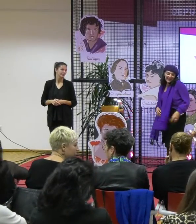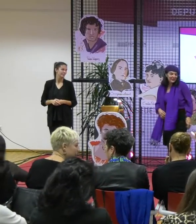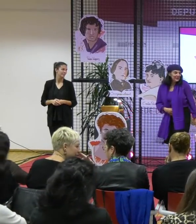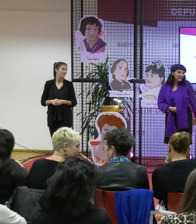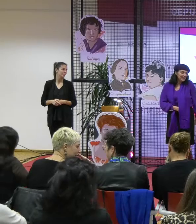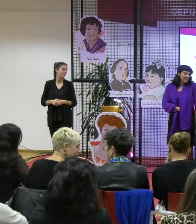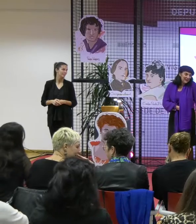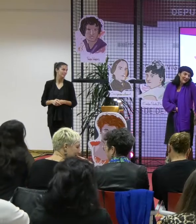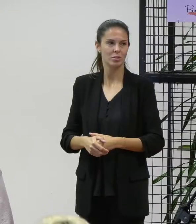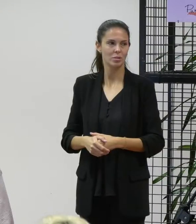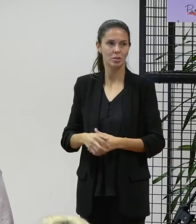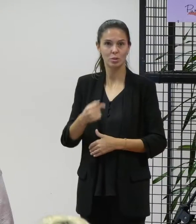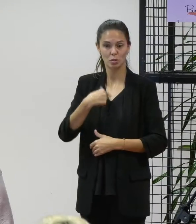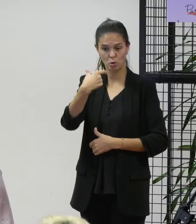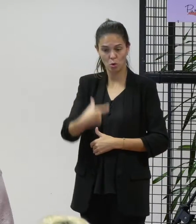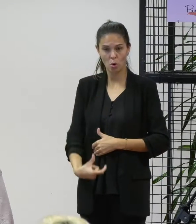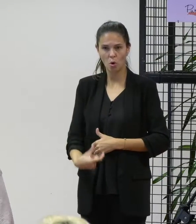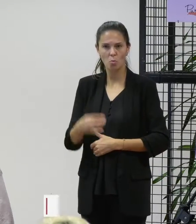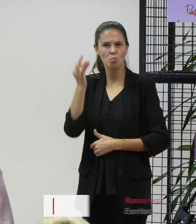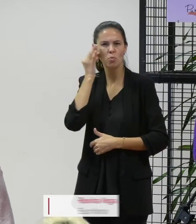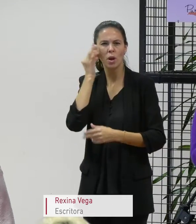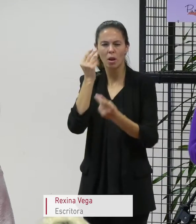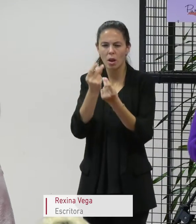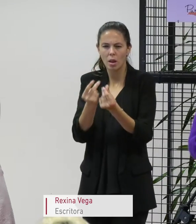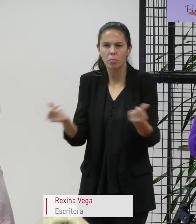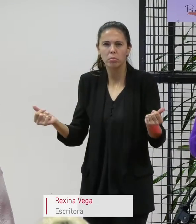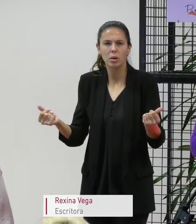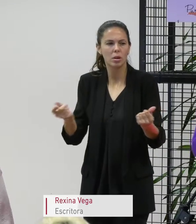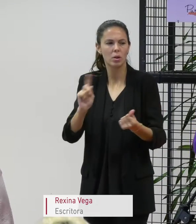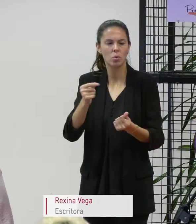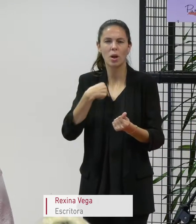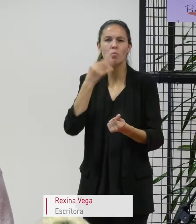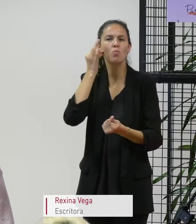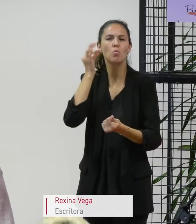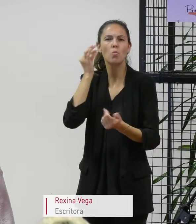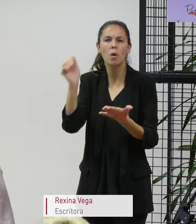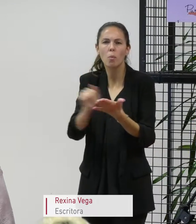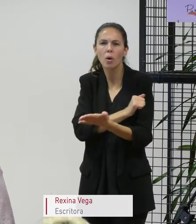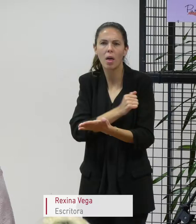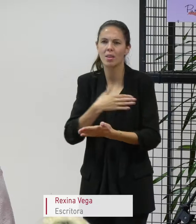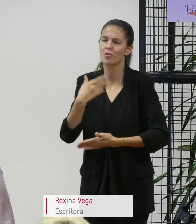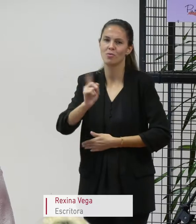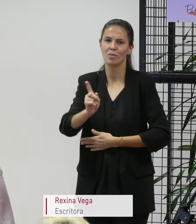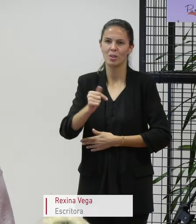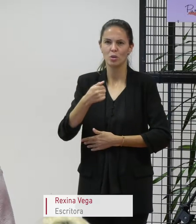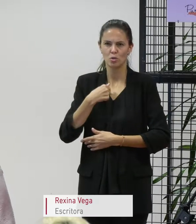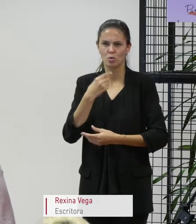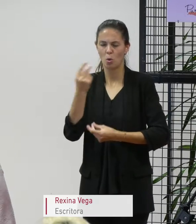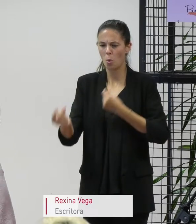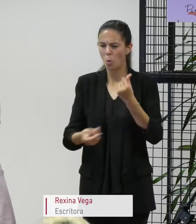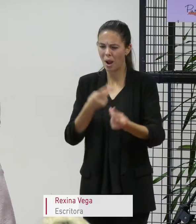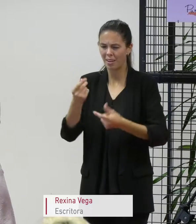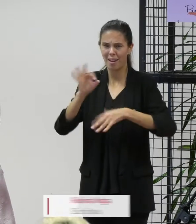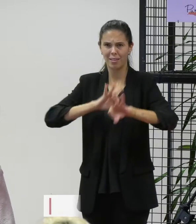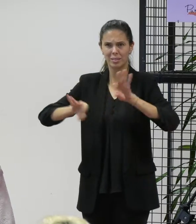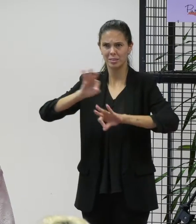Resístome A ser unha muller diluída Unha muller borrada Resístome A deixar de bailar no teatro